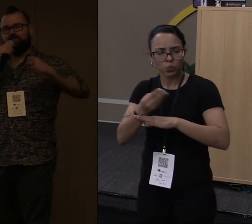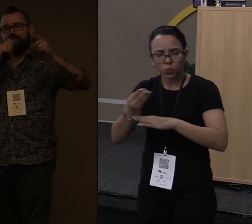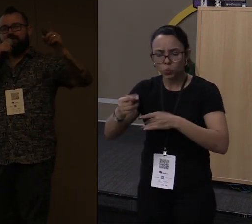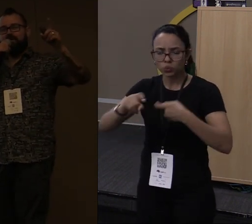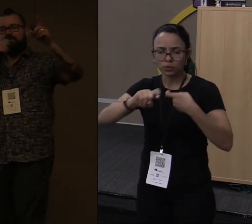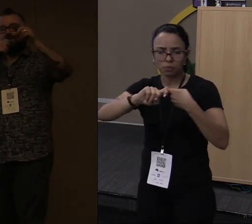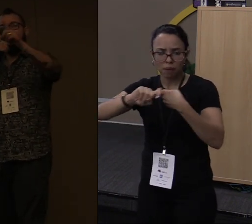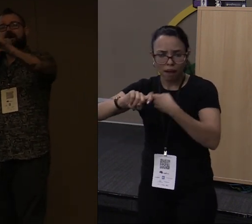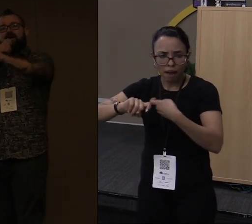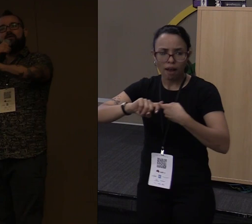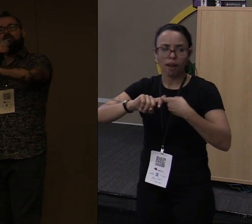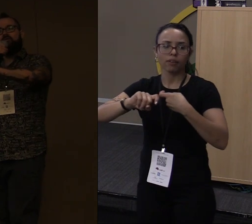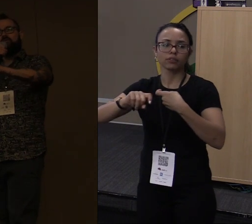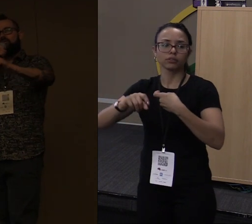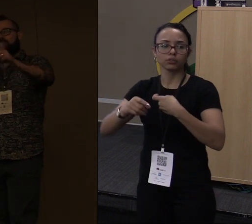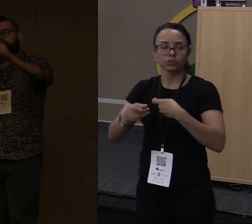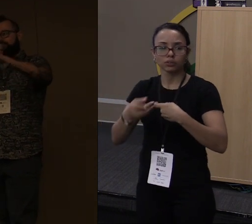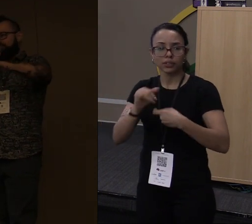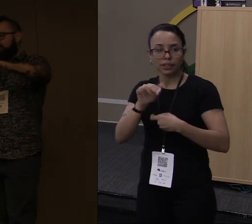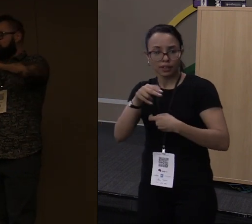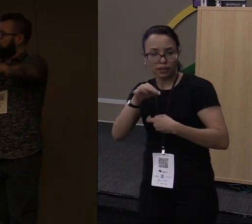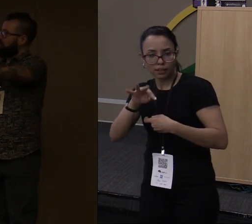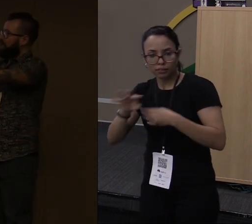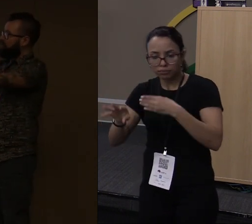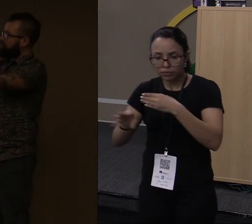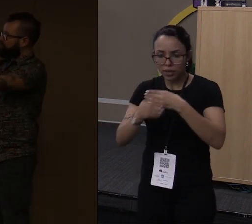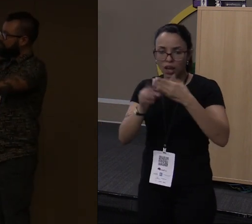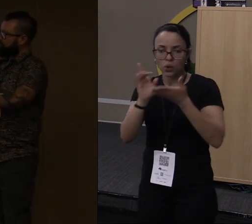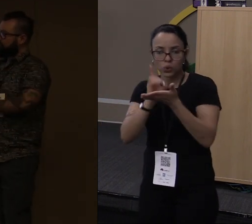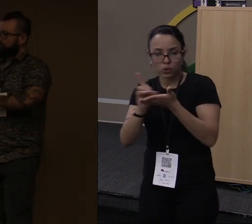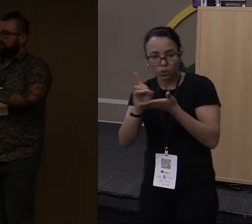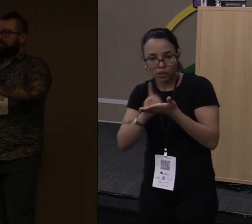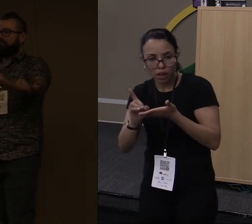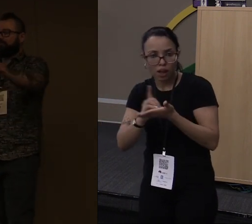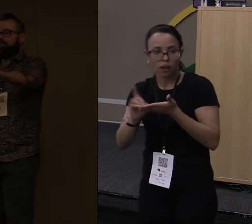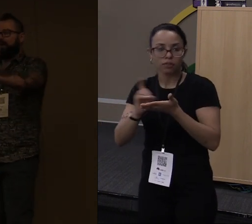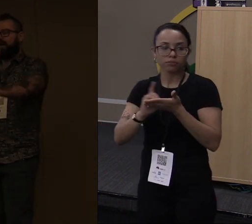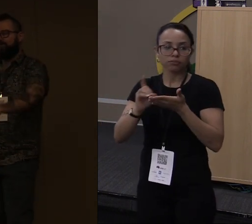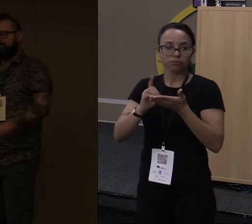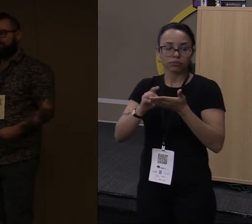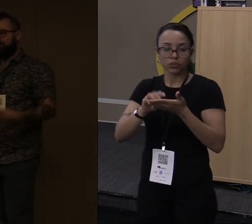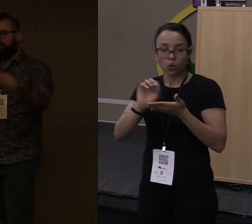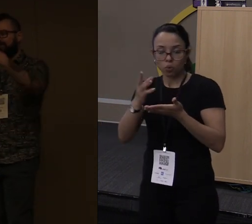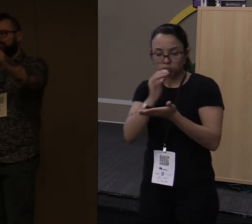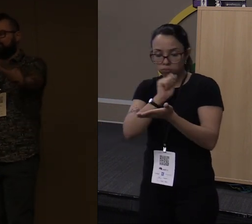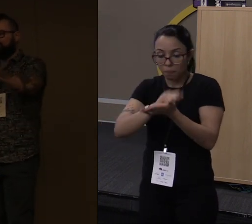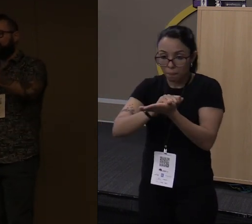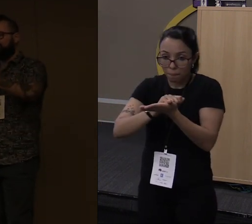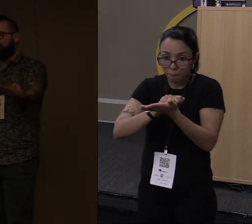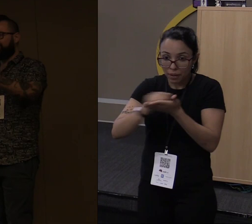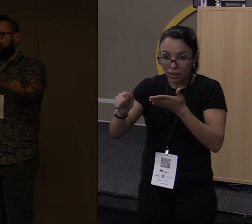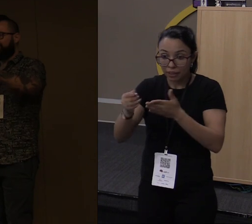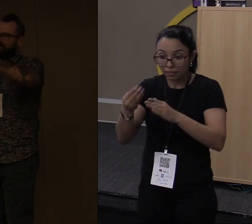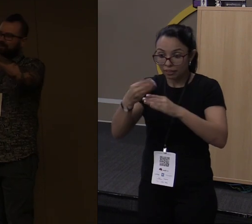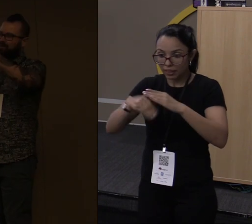consegue fazer, iterar um dicionário e você apagar o dicionário dentro do loop e aí dá um